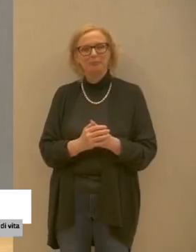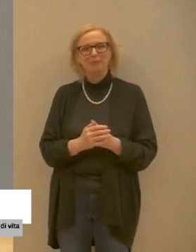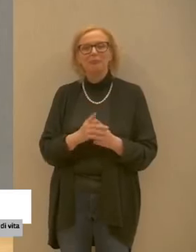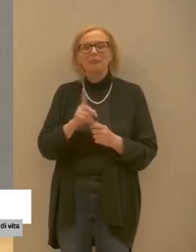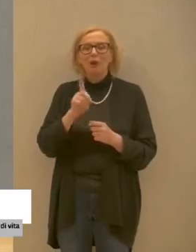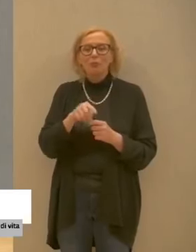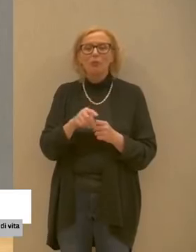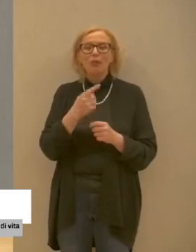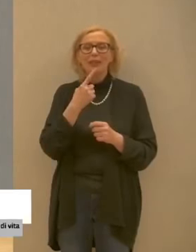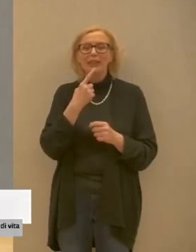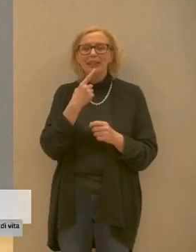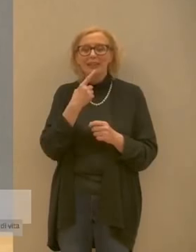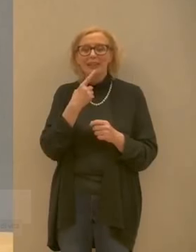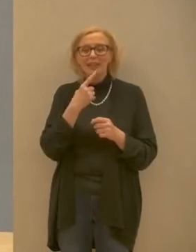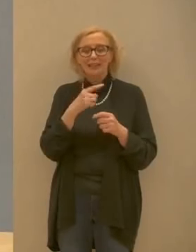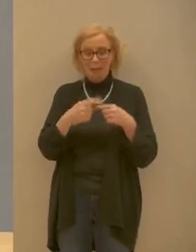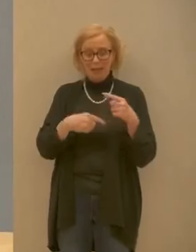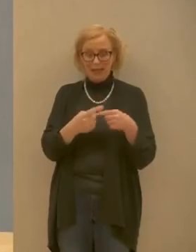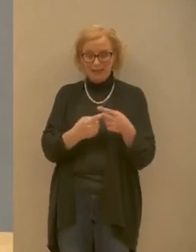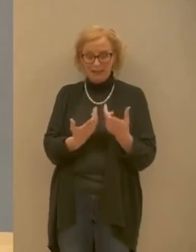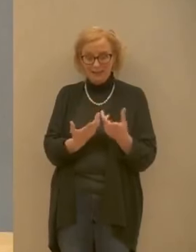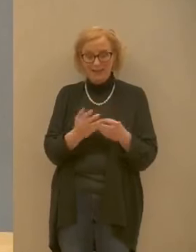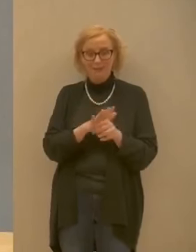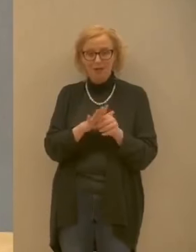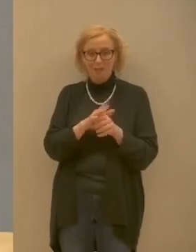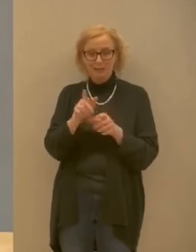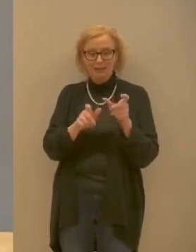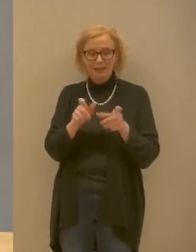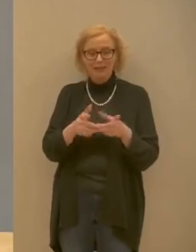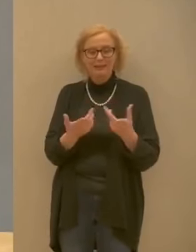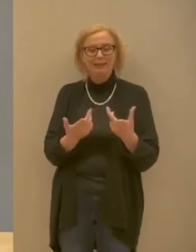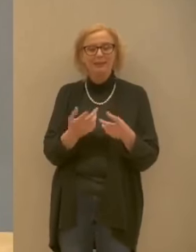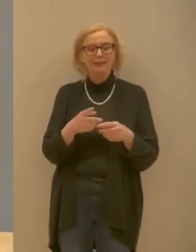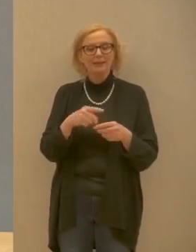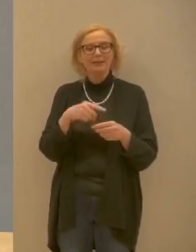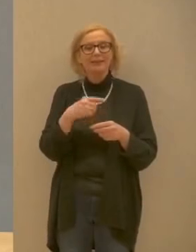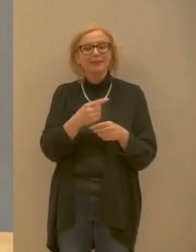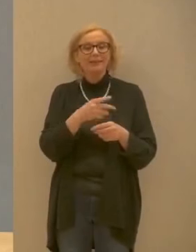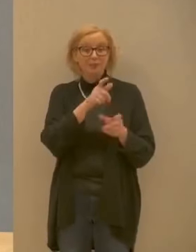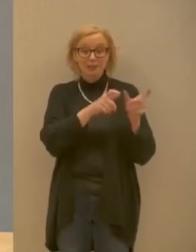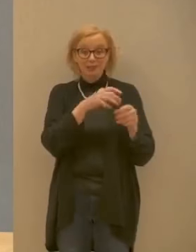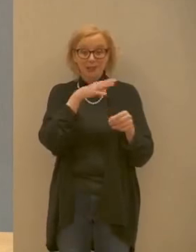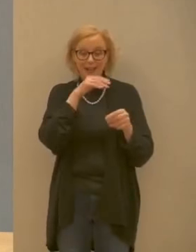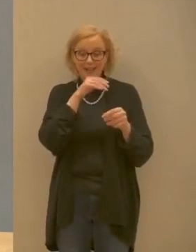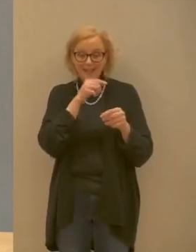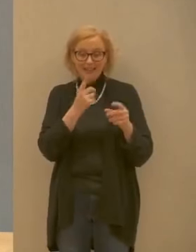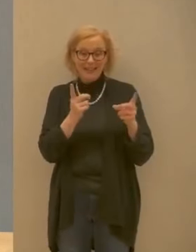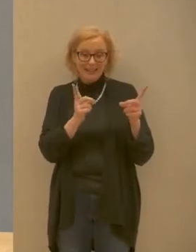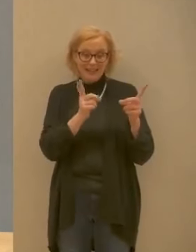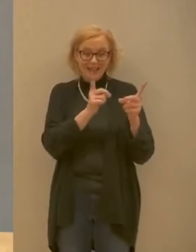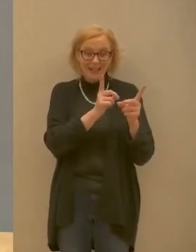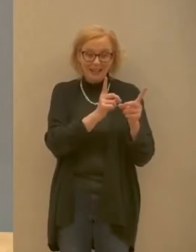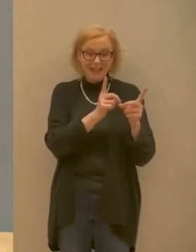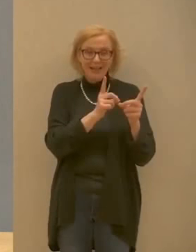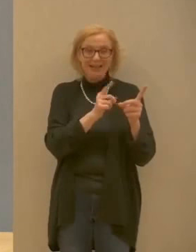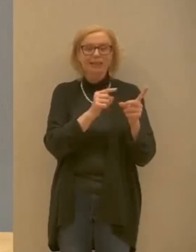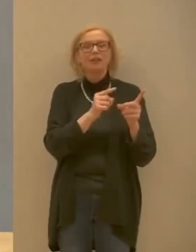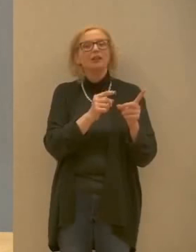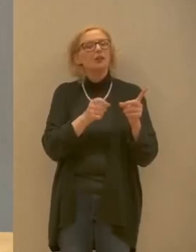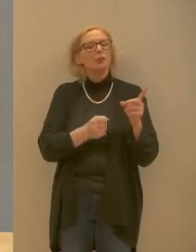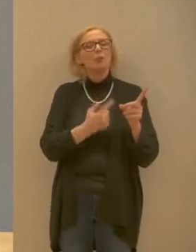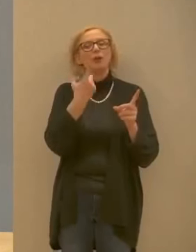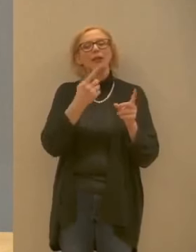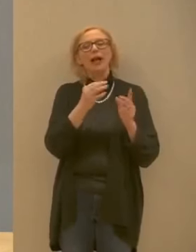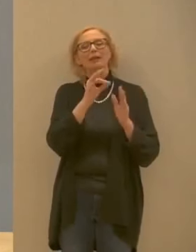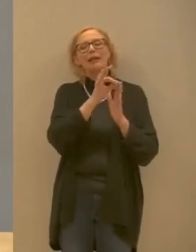familiari quando poi necessariamente devono venire a contatto con i nostri anziani in casa è bene che rispettino delle